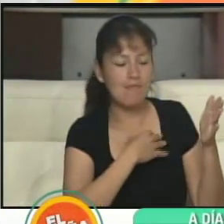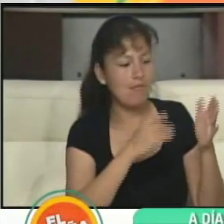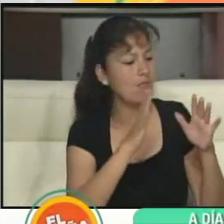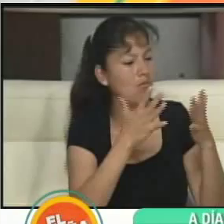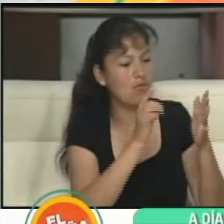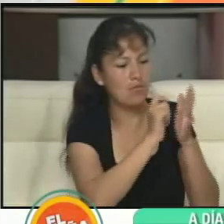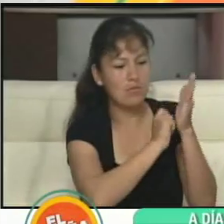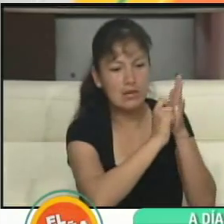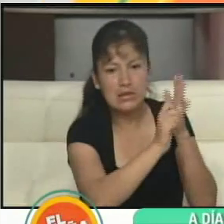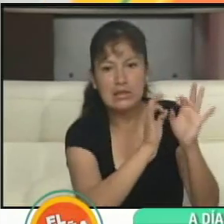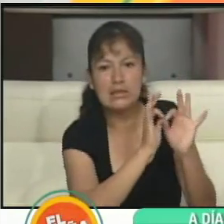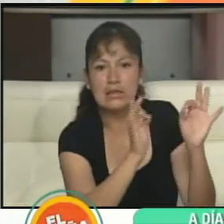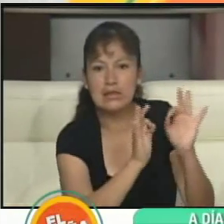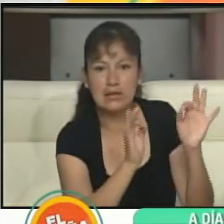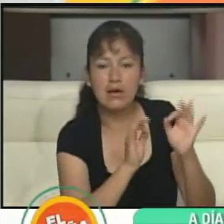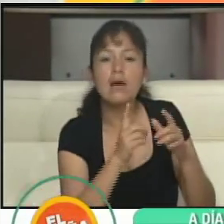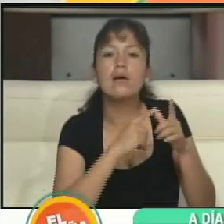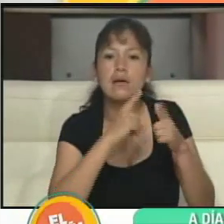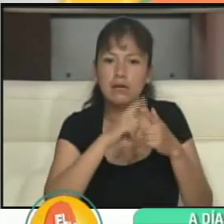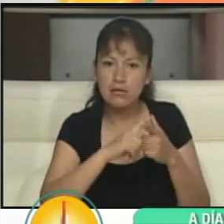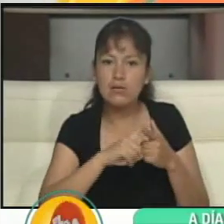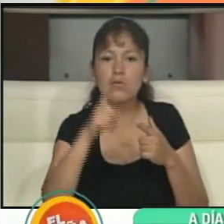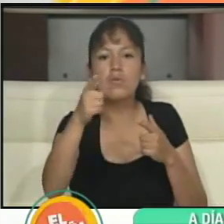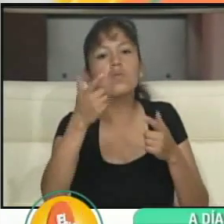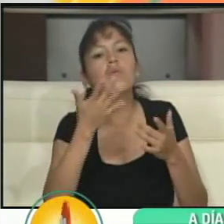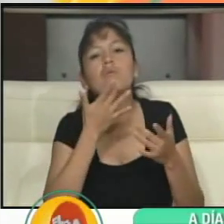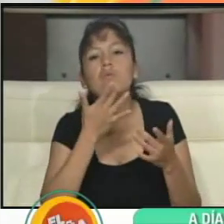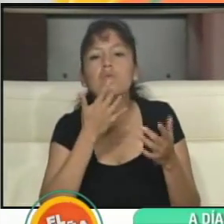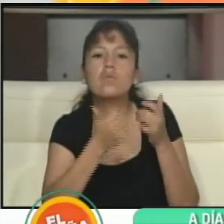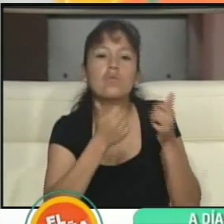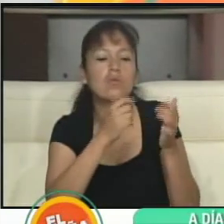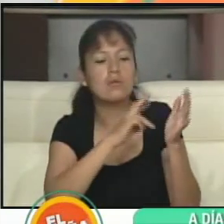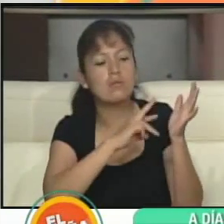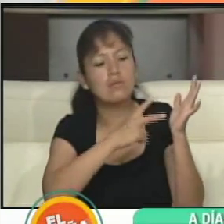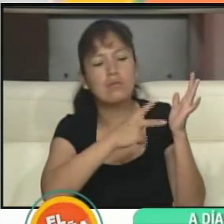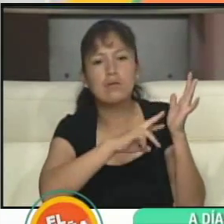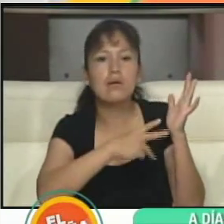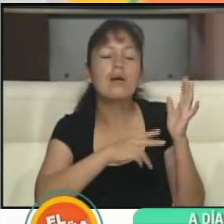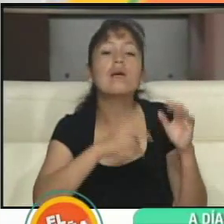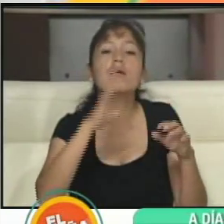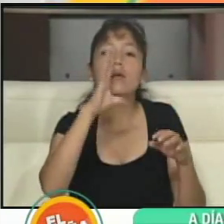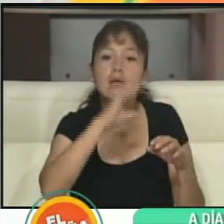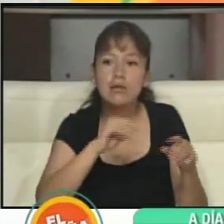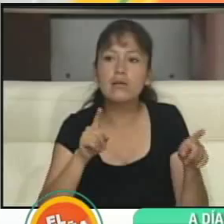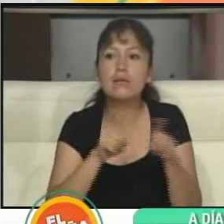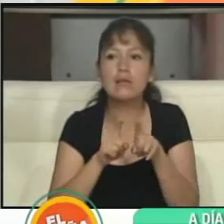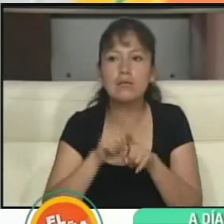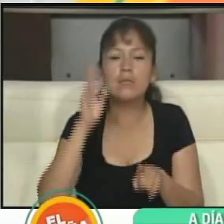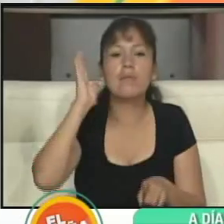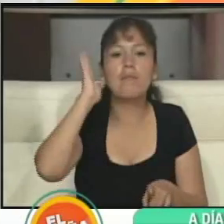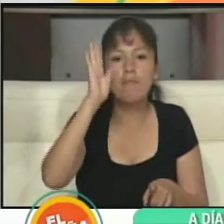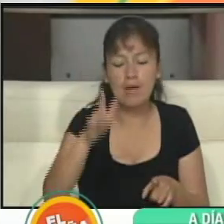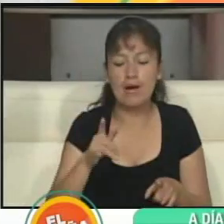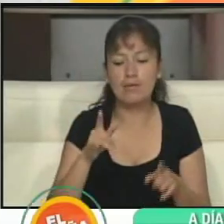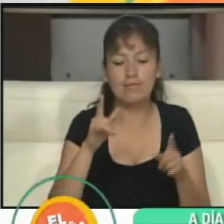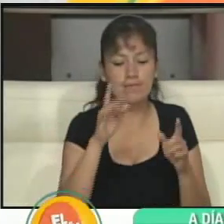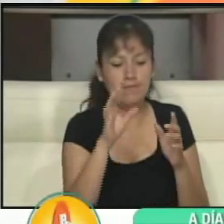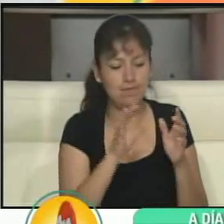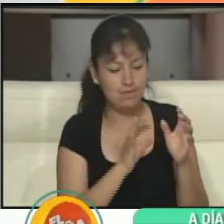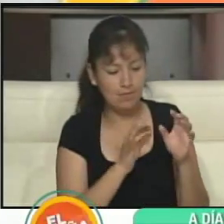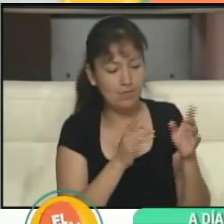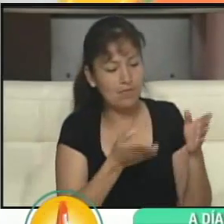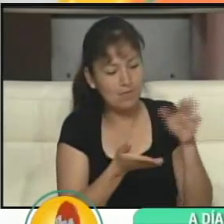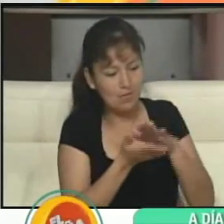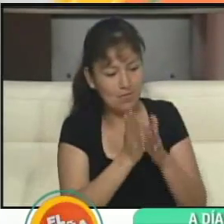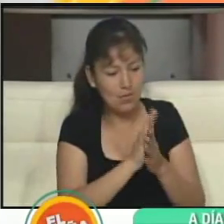de marca alguna para que usted pueda marcar en la opción de su preferencia. De igual manera, va a introducir con el doblez original